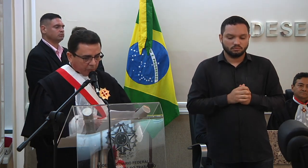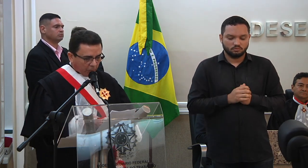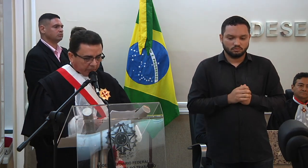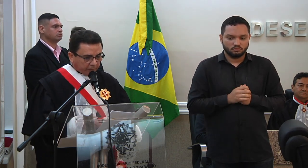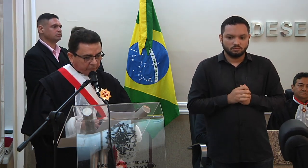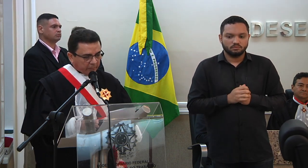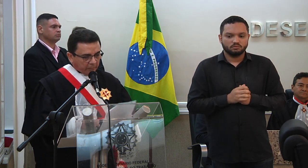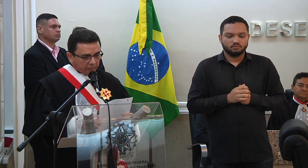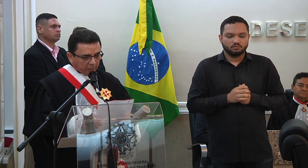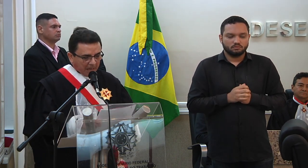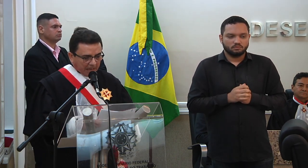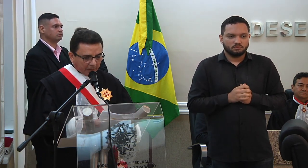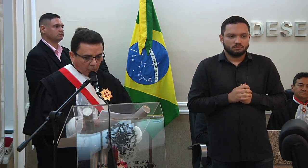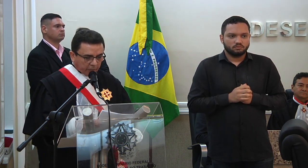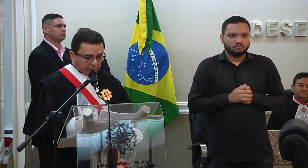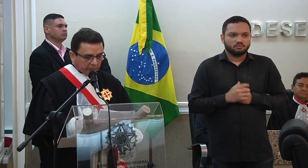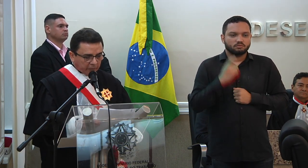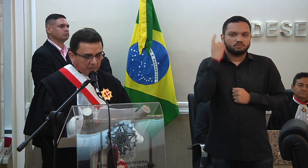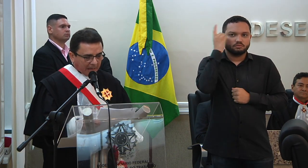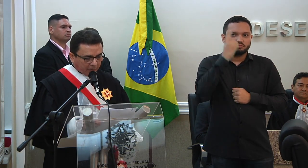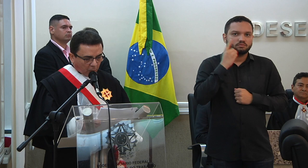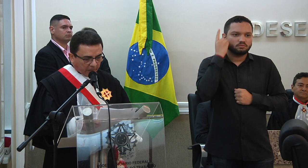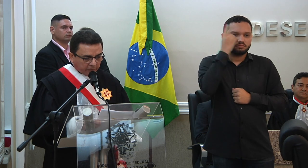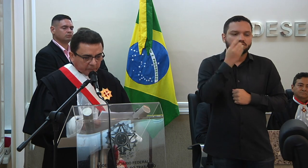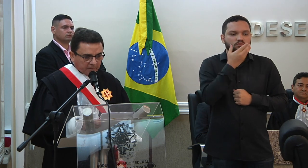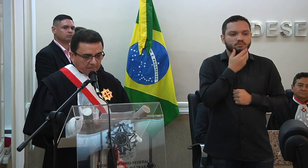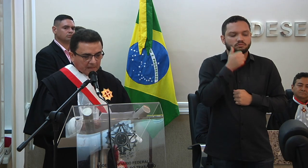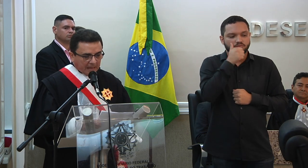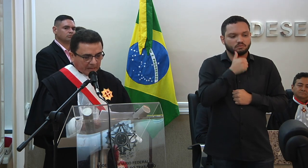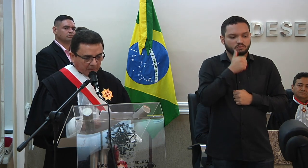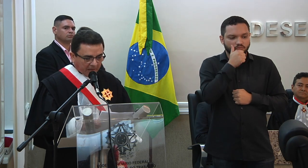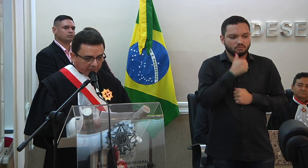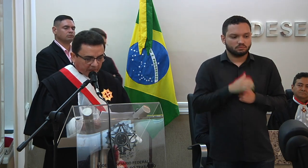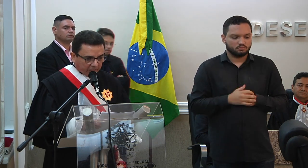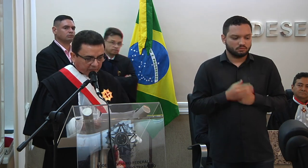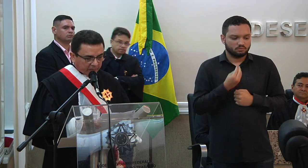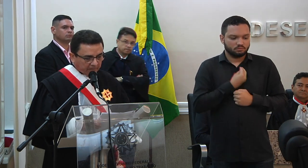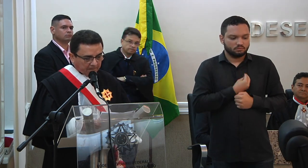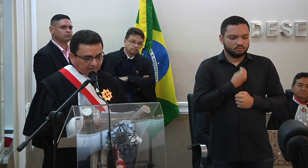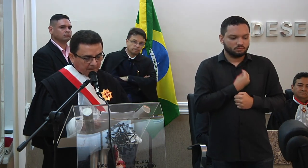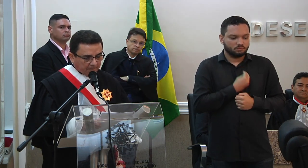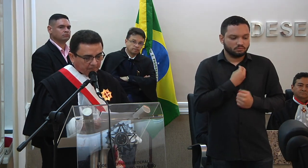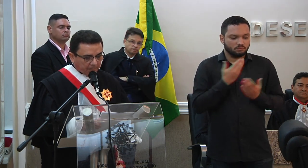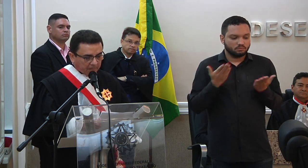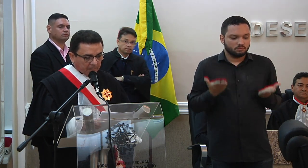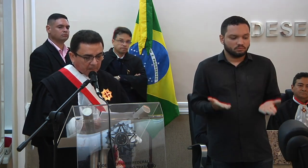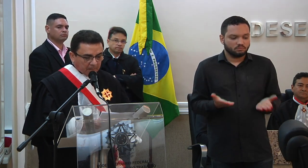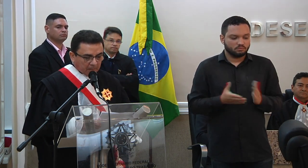Excelentíssimos senhores desembargadores e desembargadoras aqui presentes,